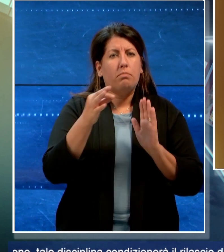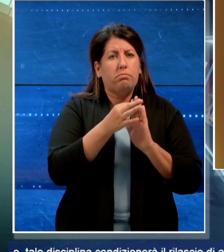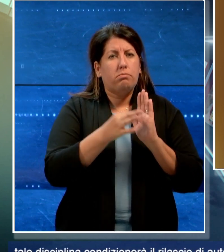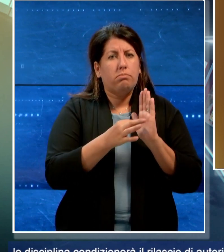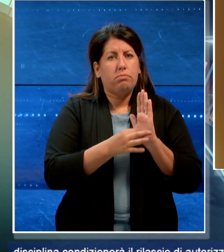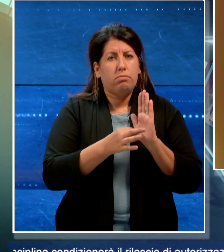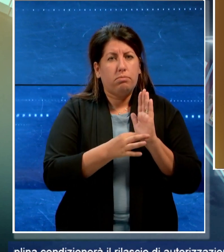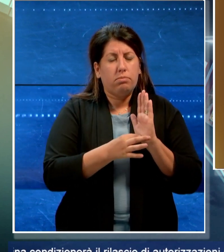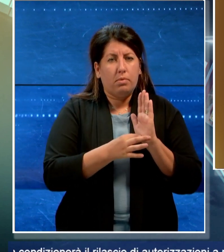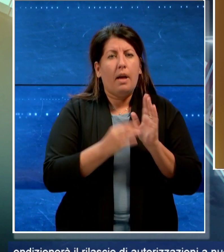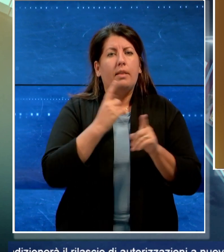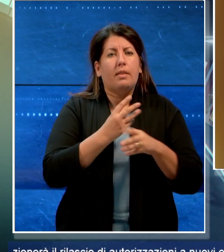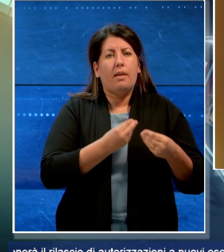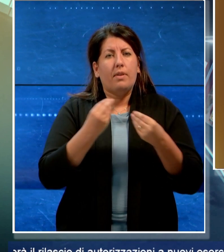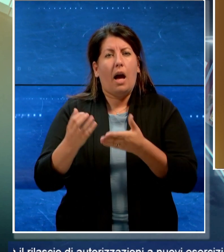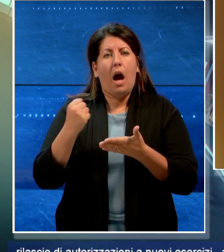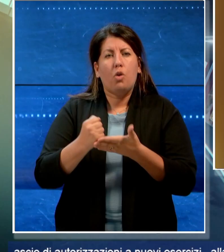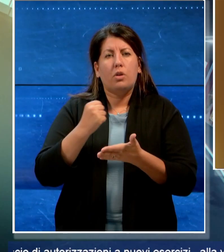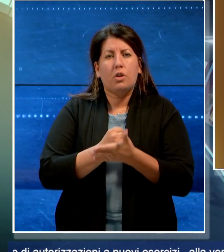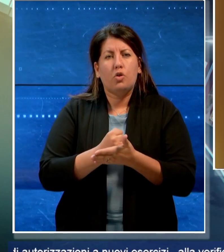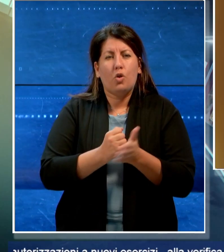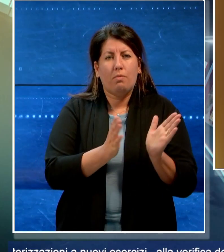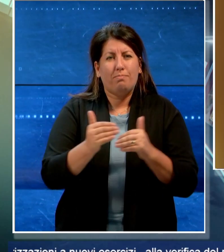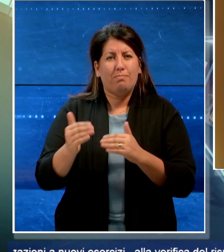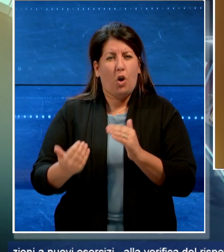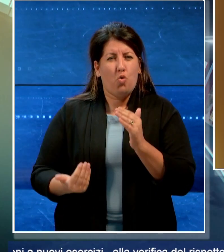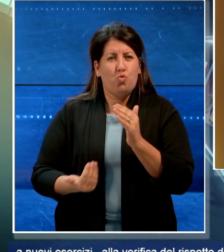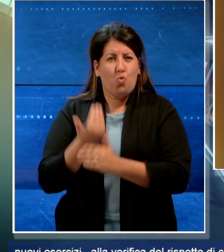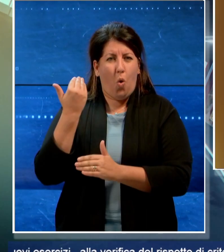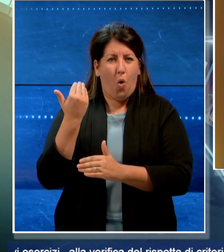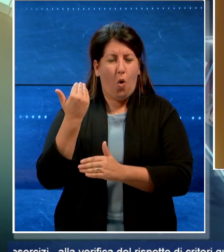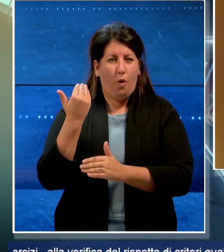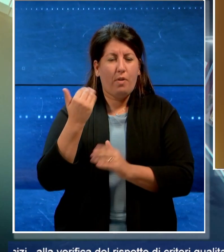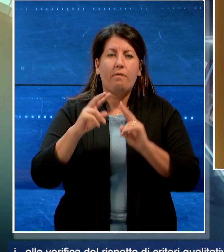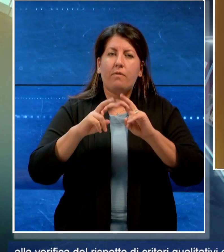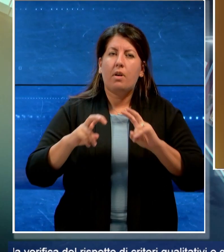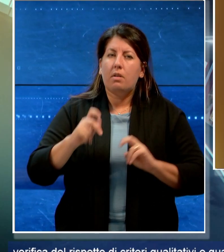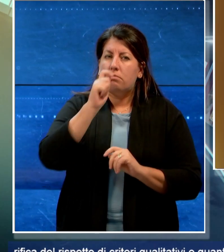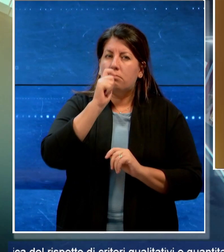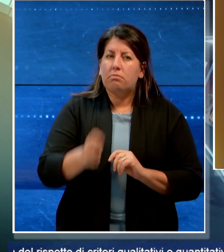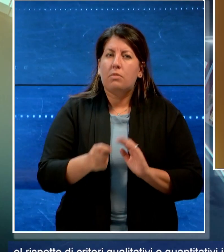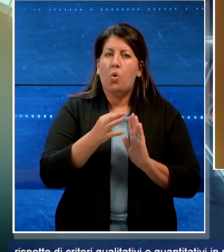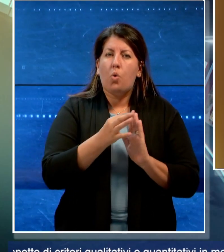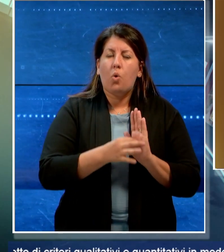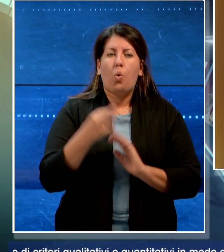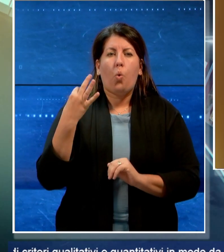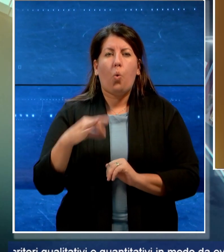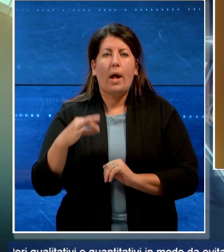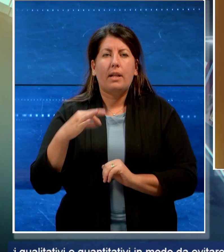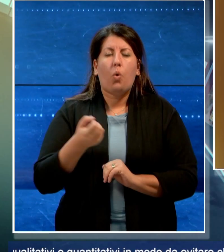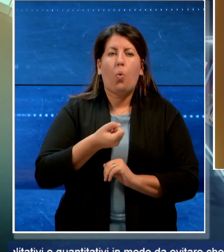rilascio di autorizzazioni a nuovi esercizi, alla verifica del rispetto dei criteri qualitativi e